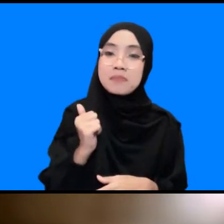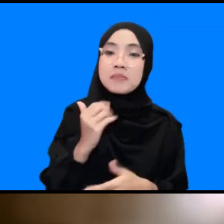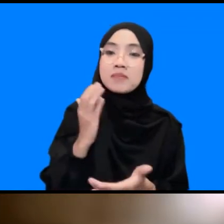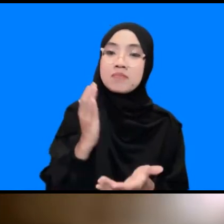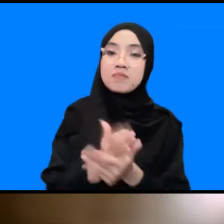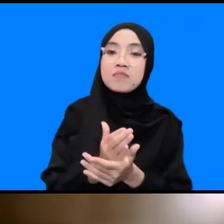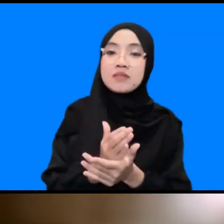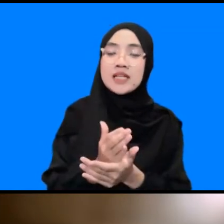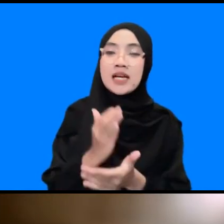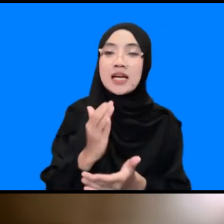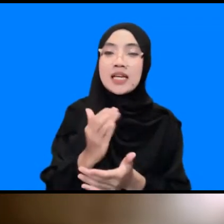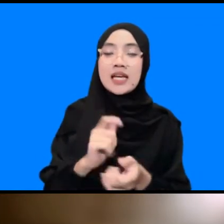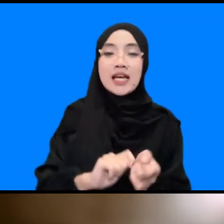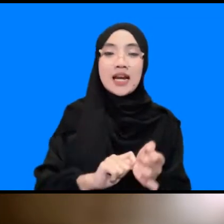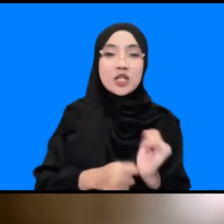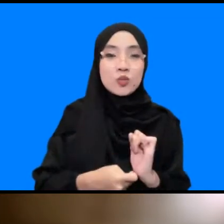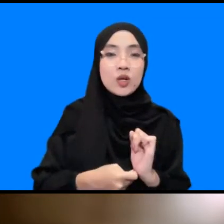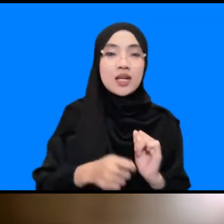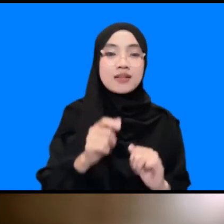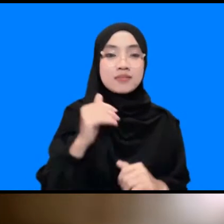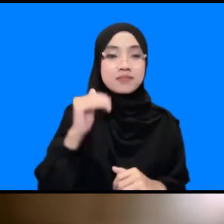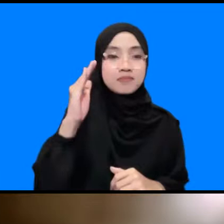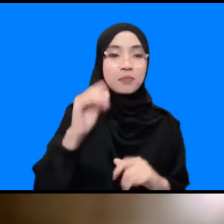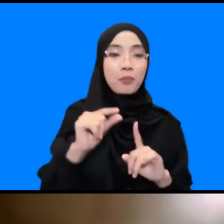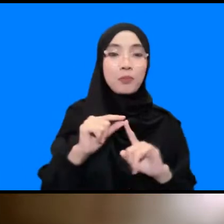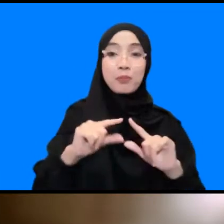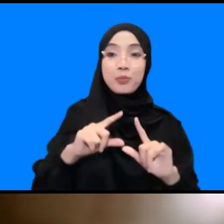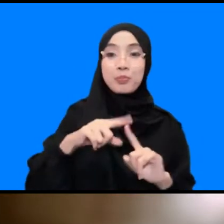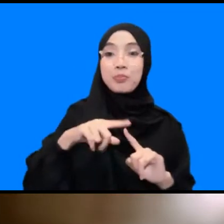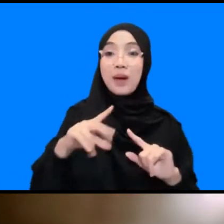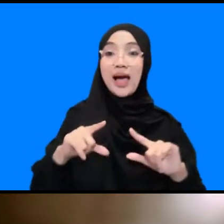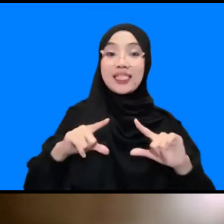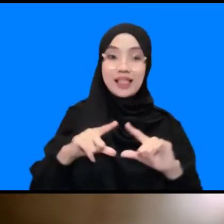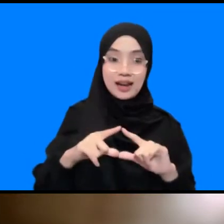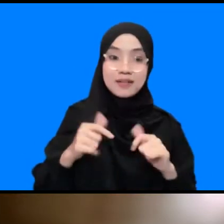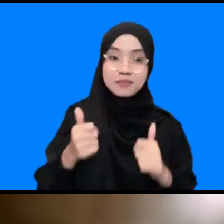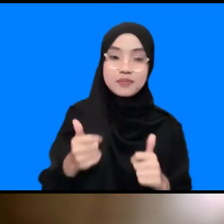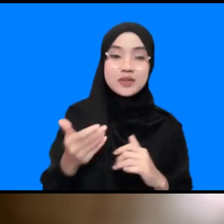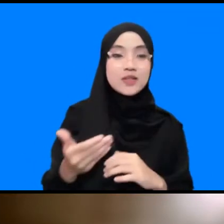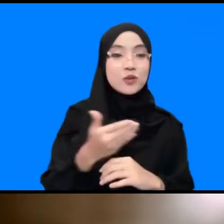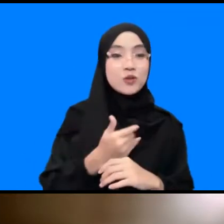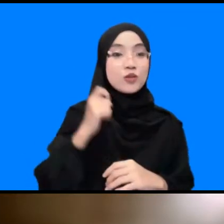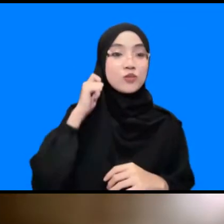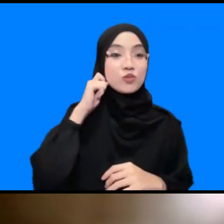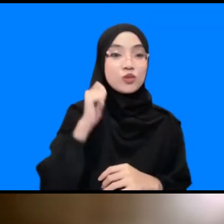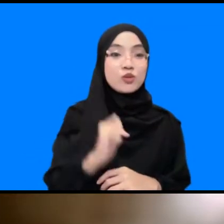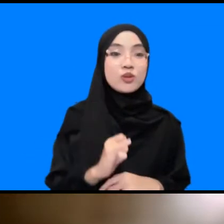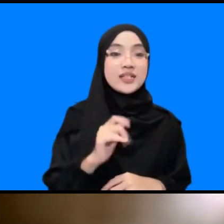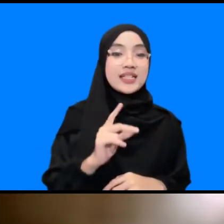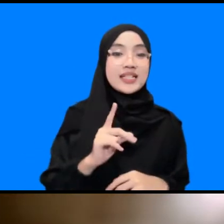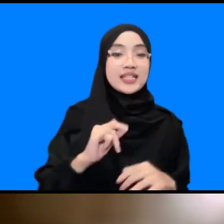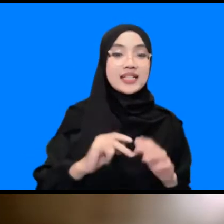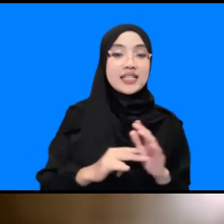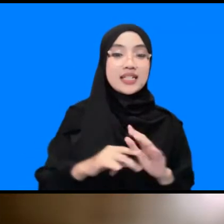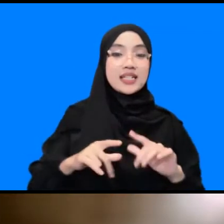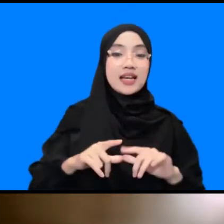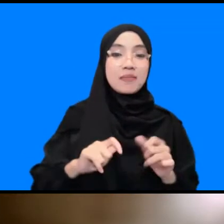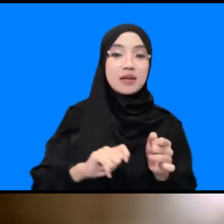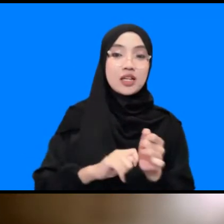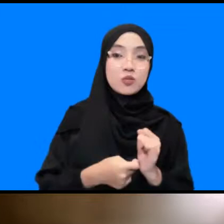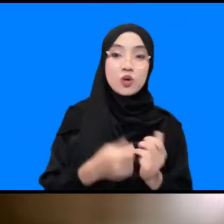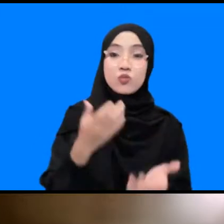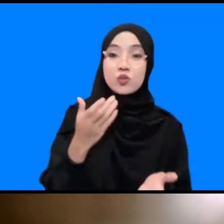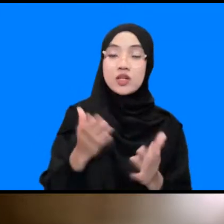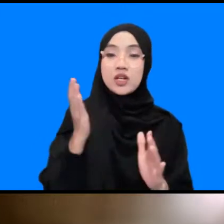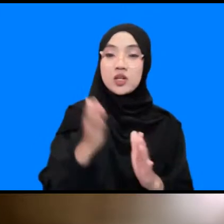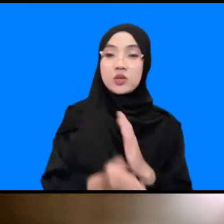tanggapan dari Uni Patra baik sebelum nanti Ibu Irina menanggapi mungkin kepada